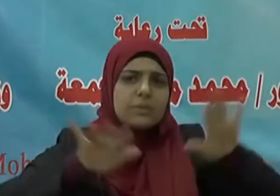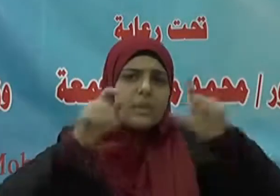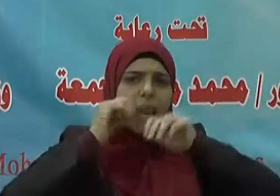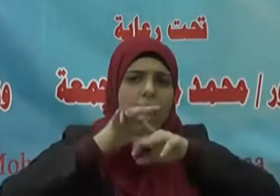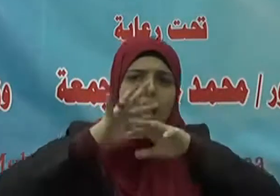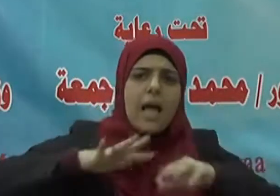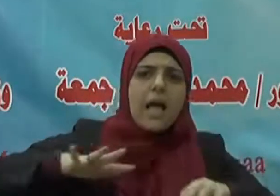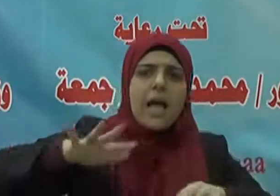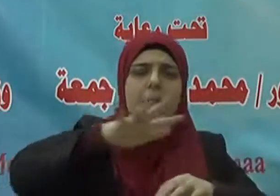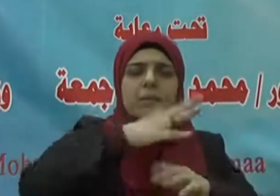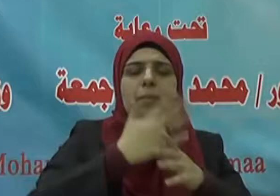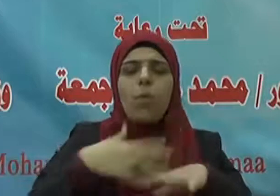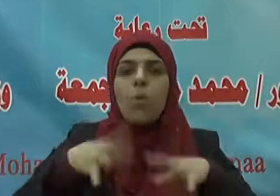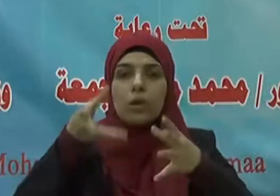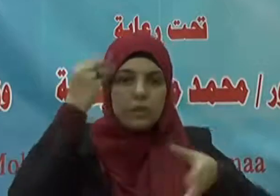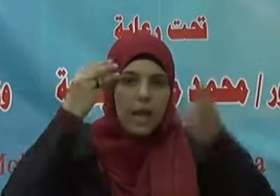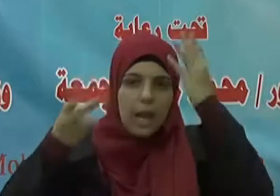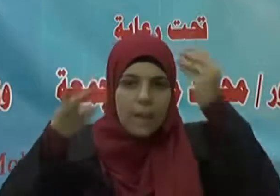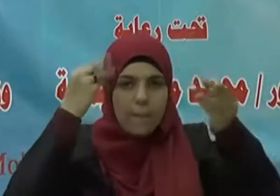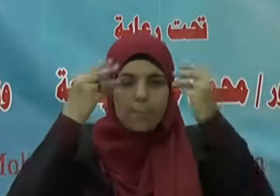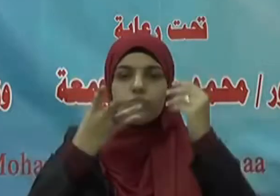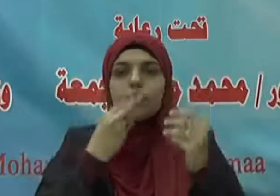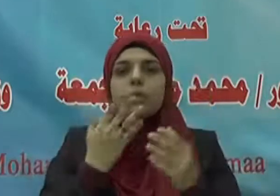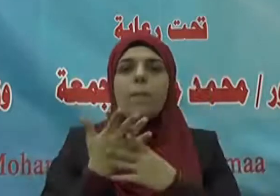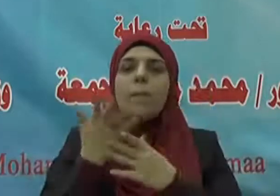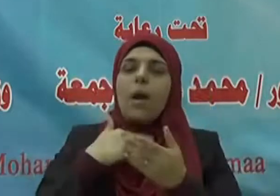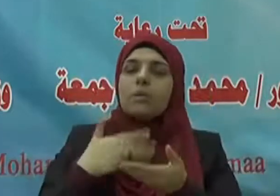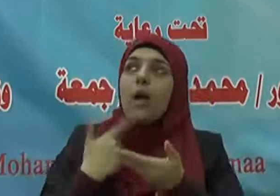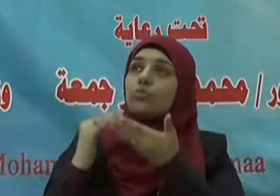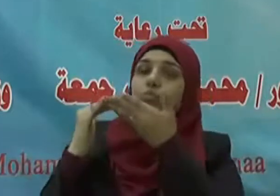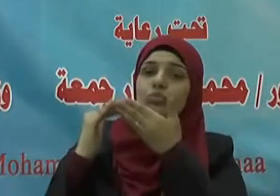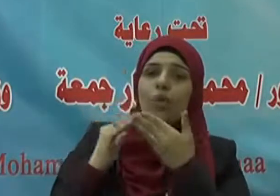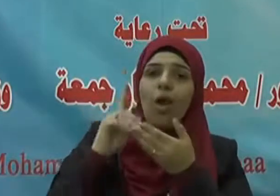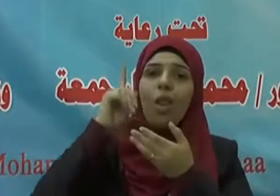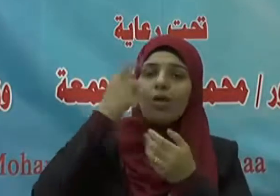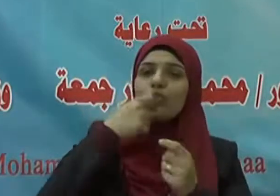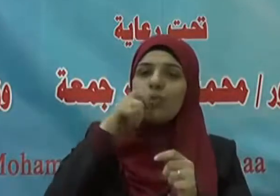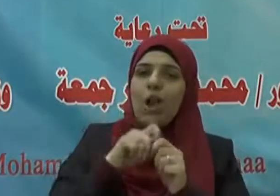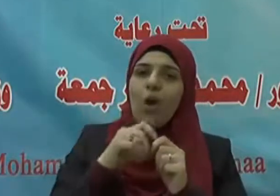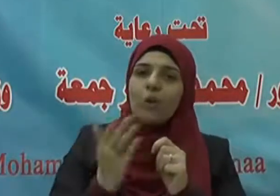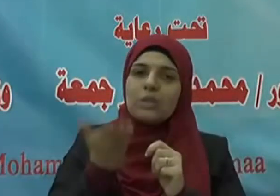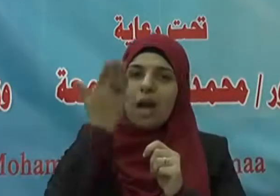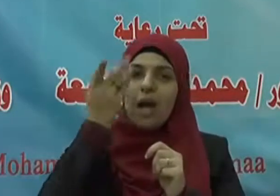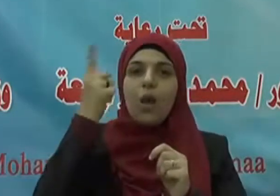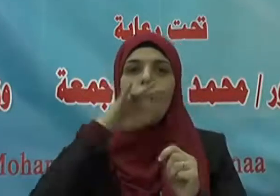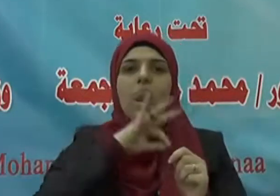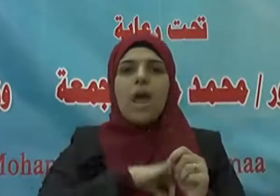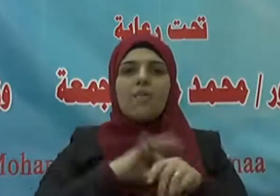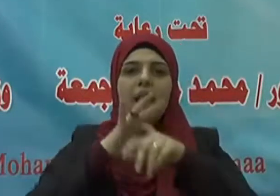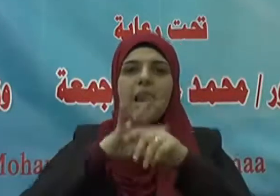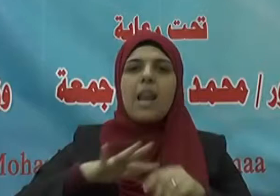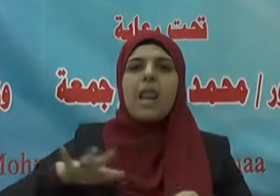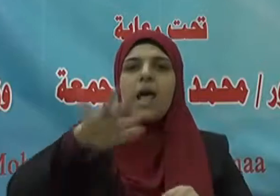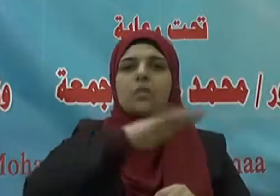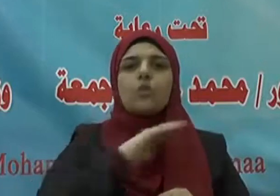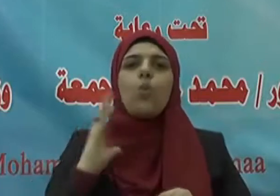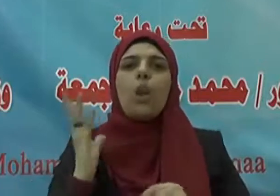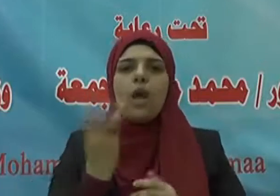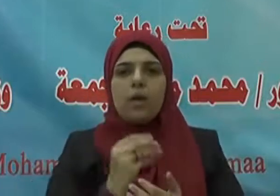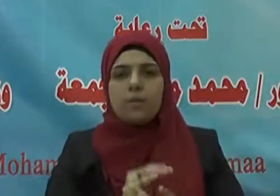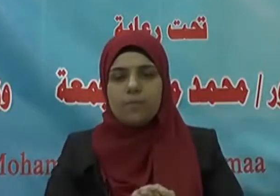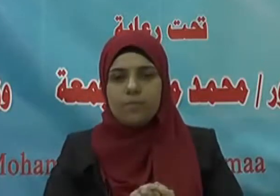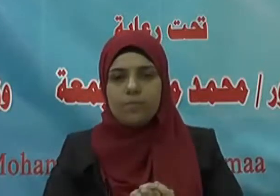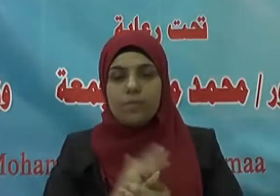للناس بكل تجرد إرضاء لله تعالى ونفعا للبشرية